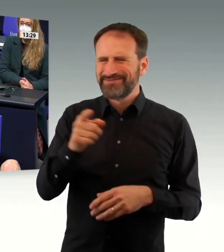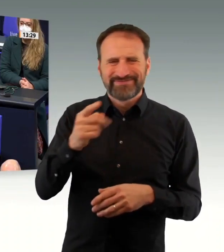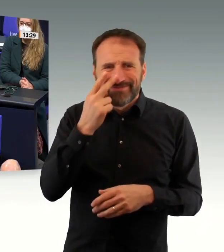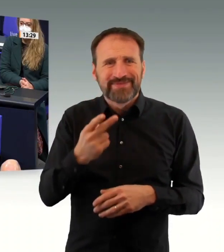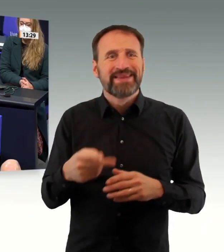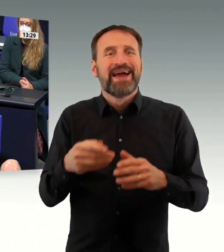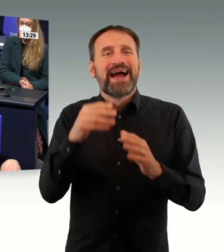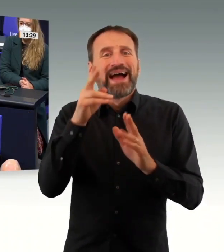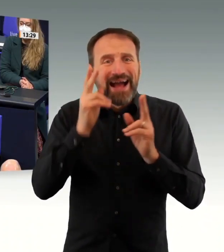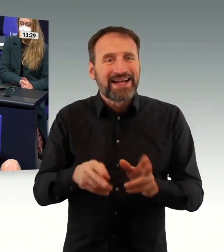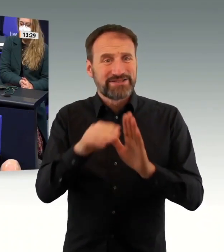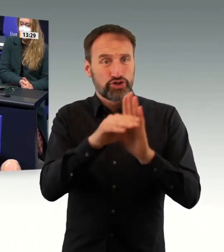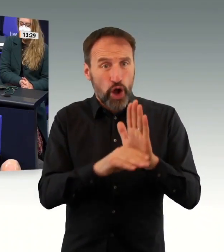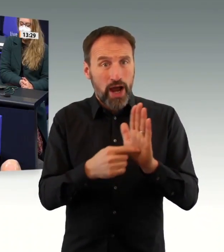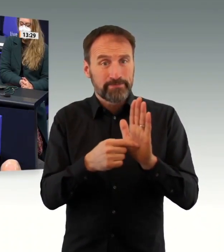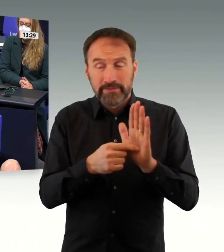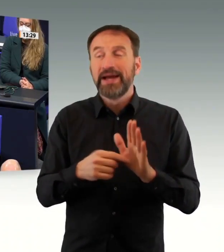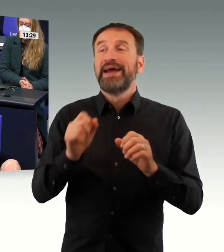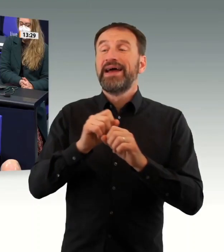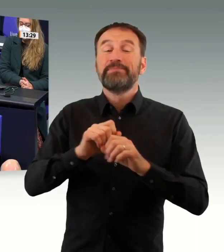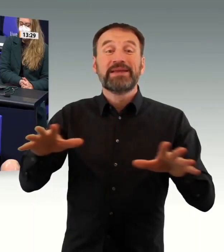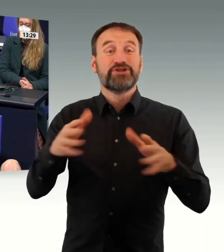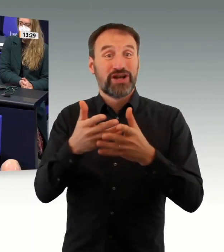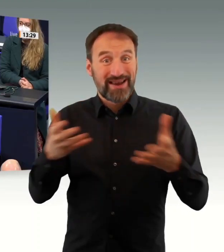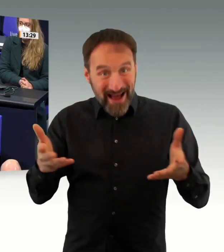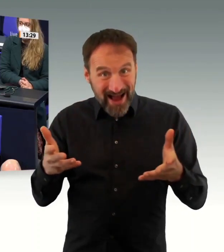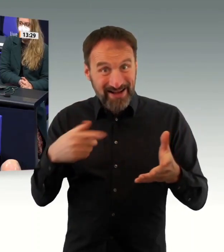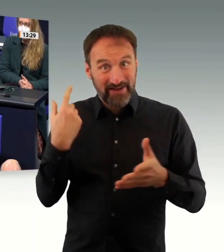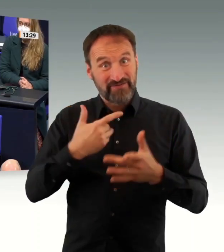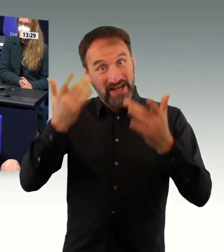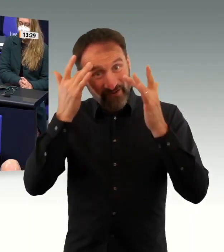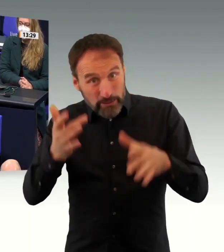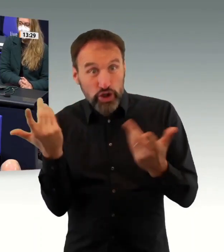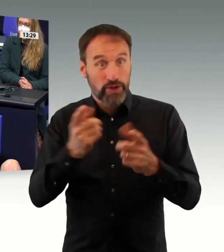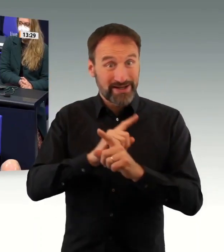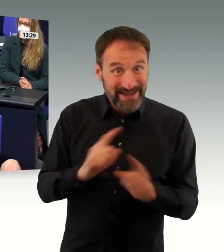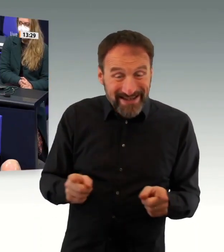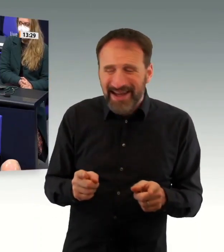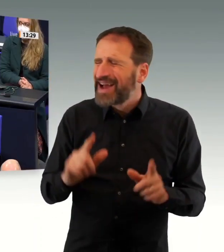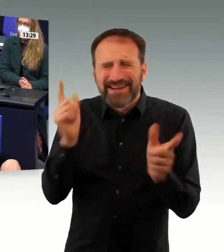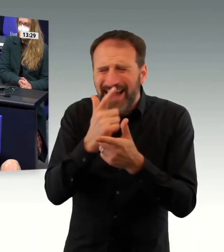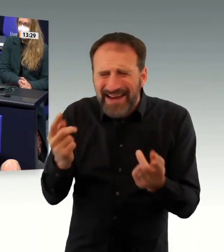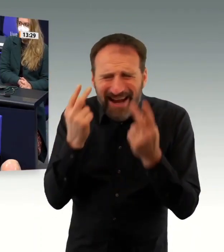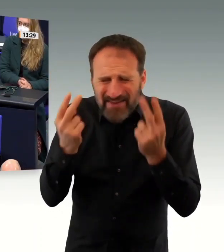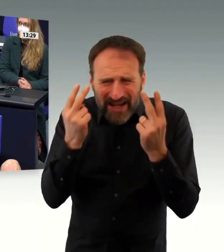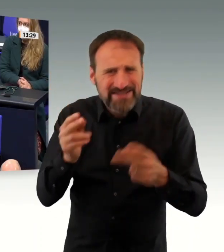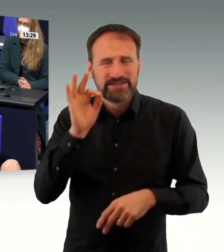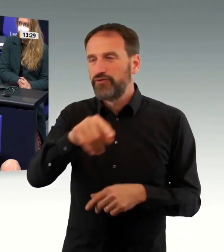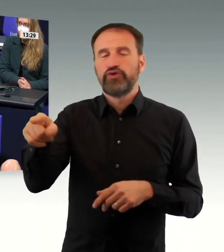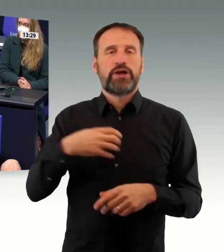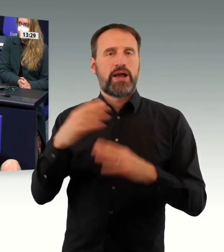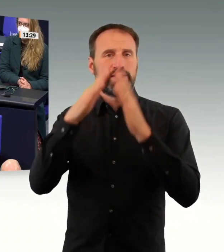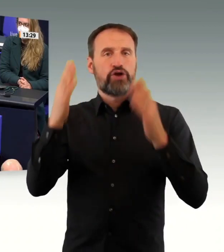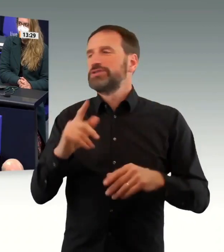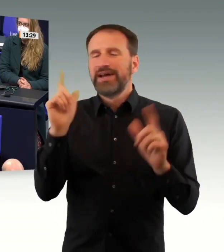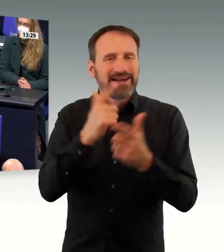50 000 Fans ohne Maske versammelt haben und dass sich beim Kölner Karneval 25